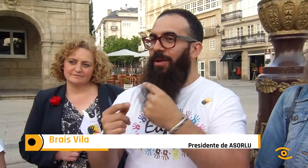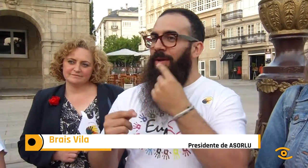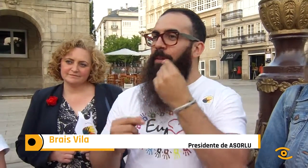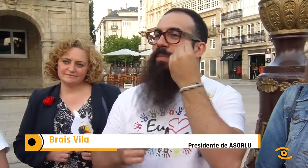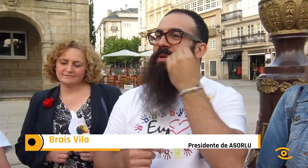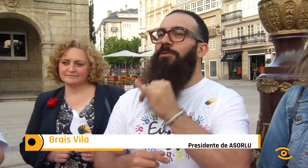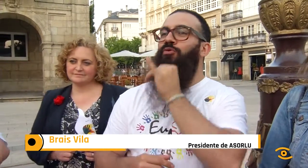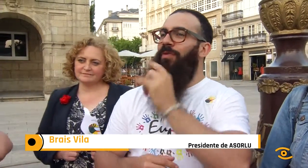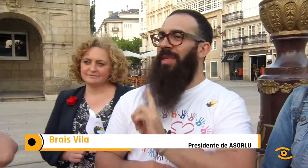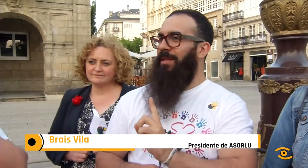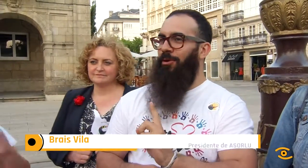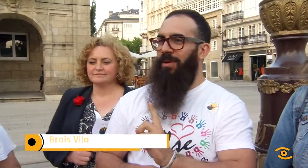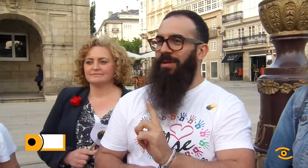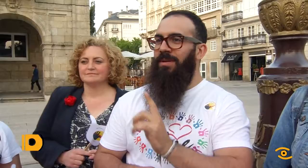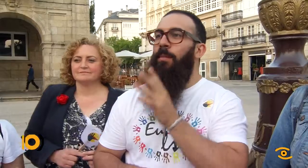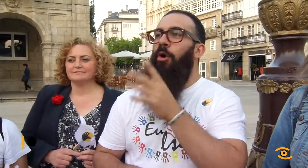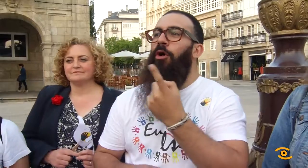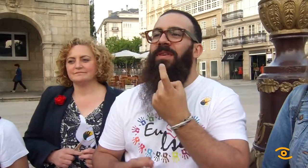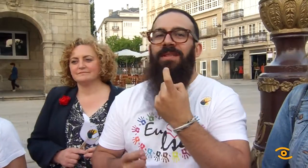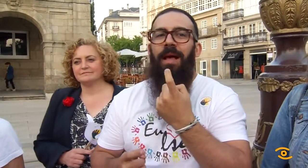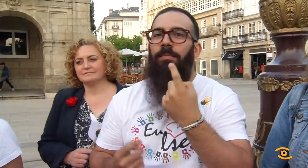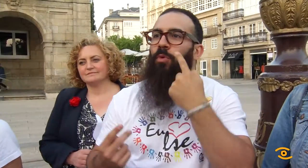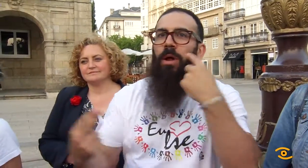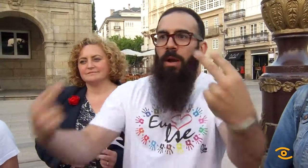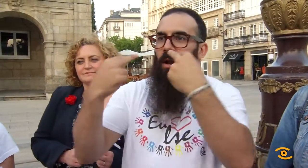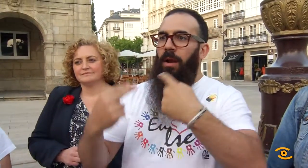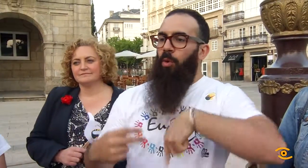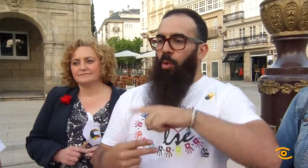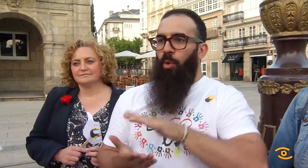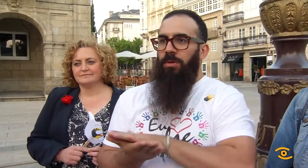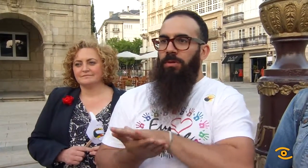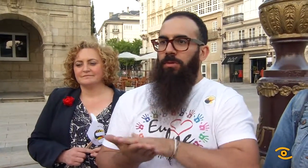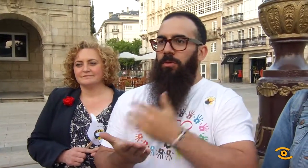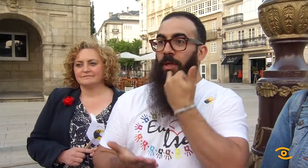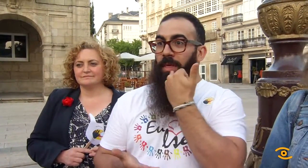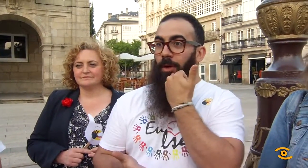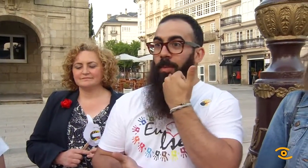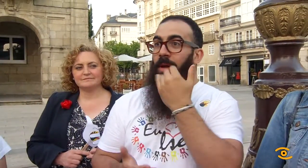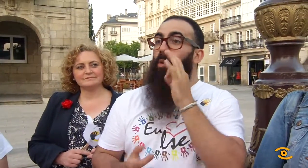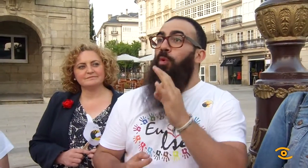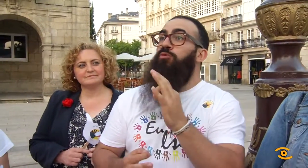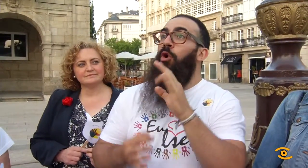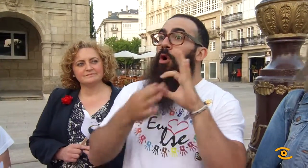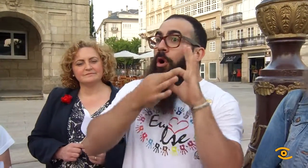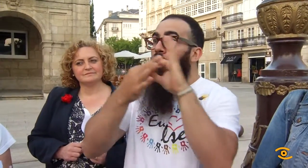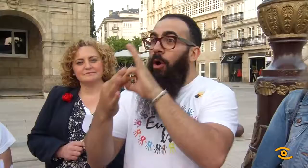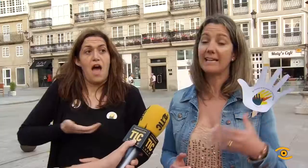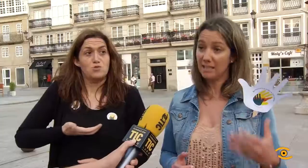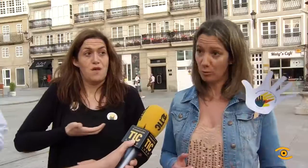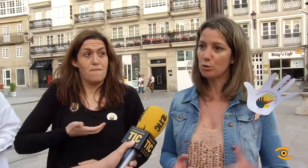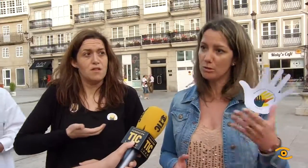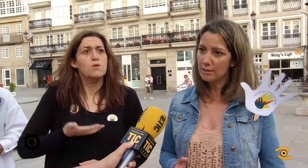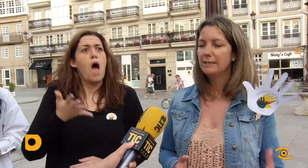sordo, das persoas xordas, o 24 de septiembre. Necesitamos que nos vean, que vean a lengua de signos.